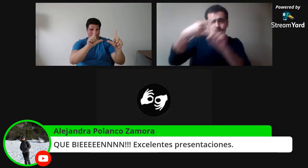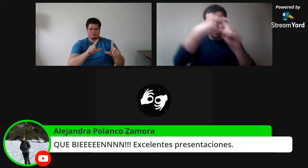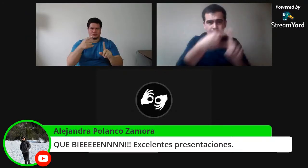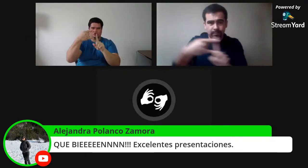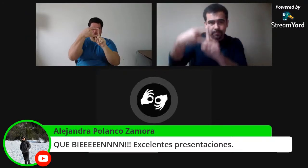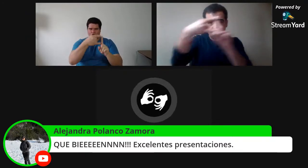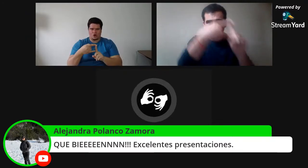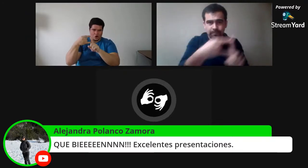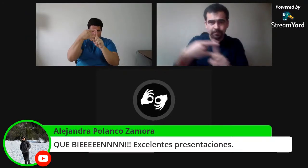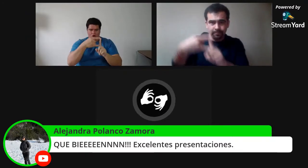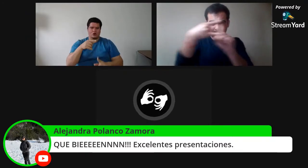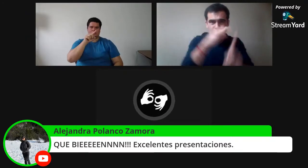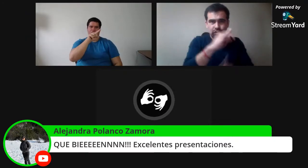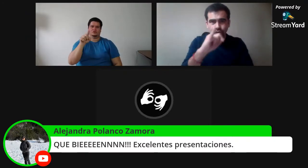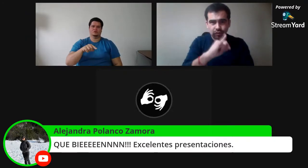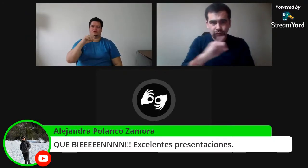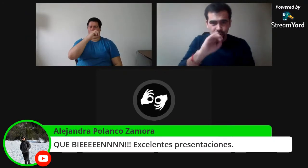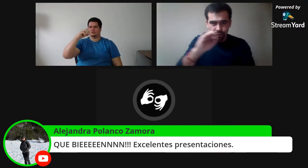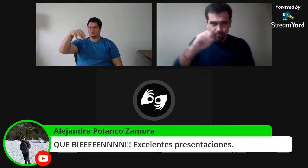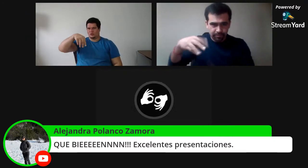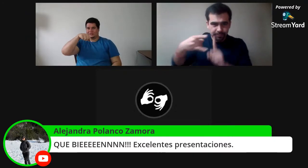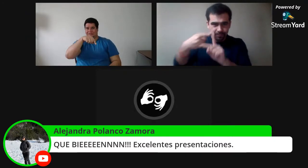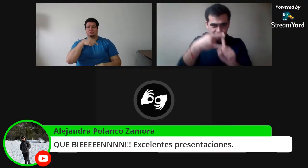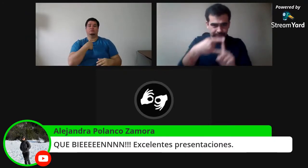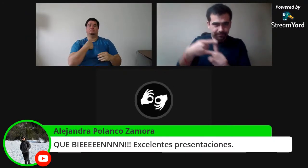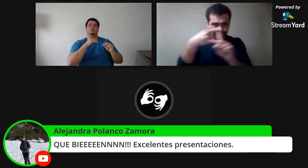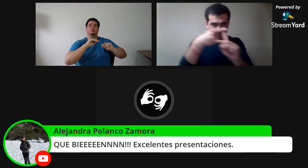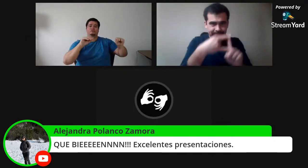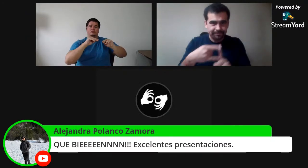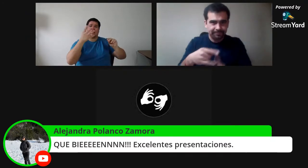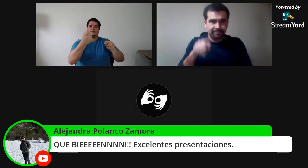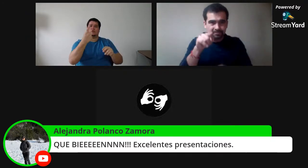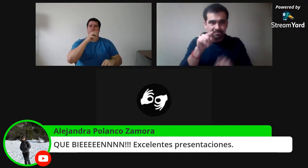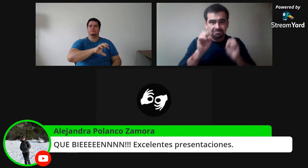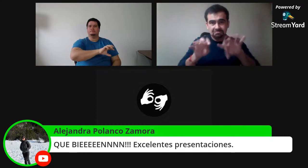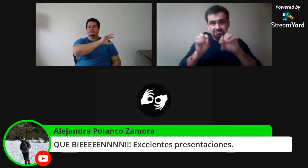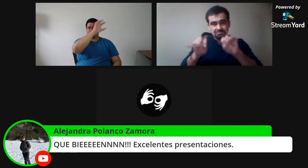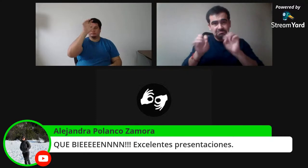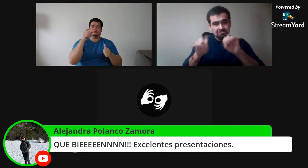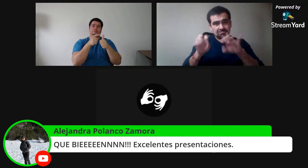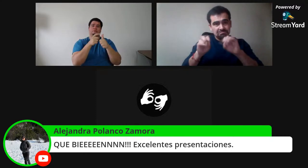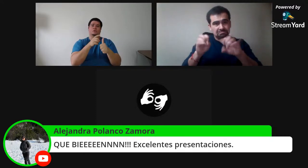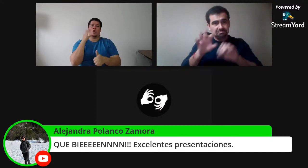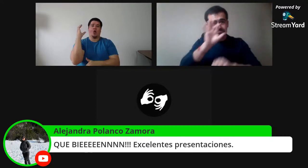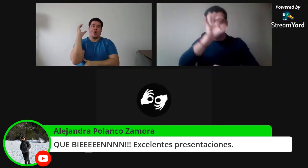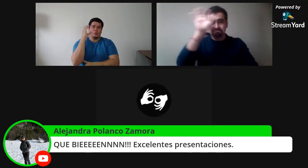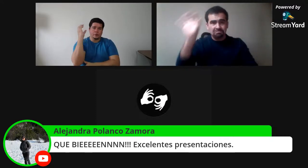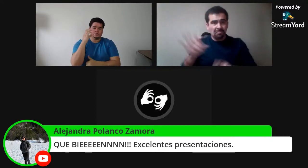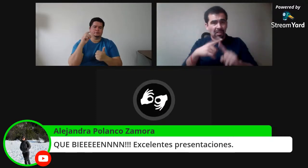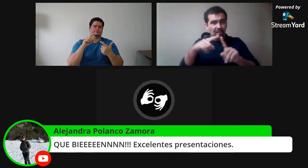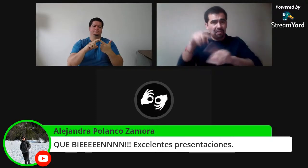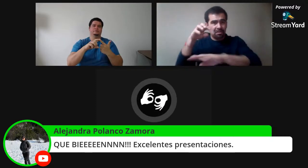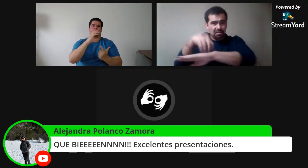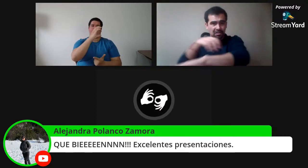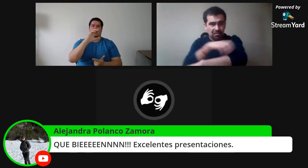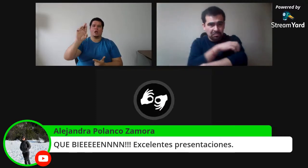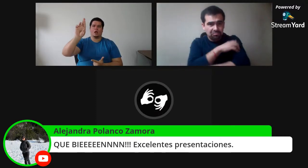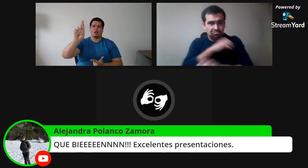Era un show por Zoom para los niños y yo les enseñé de que se